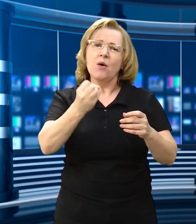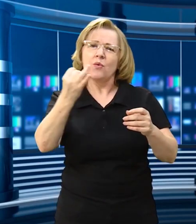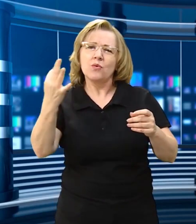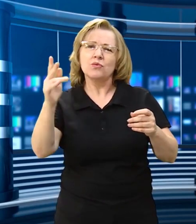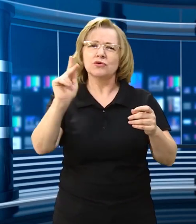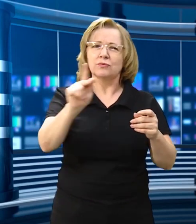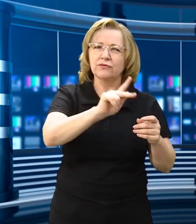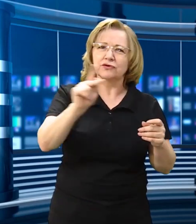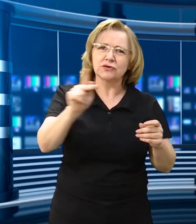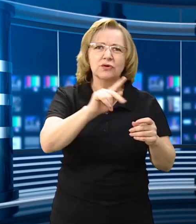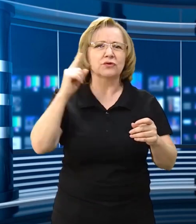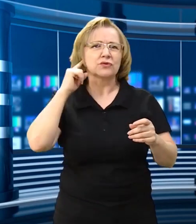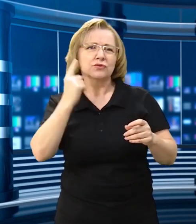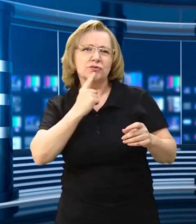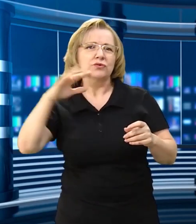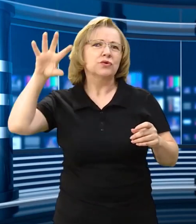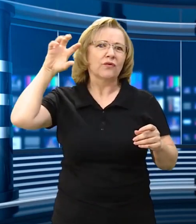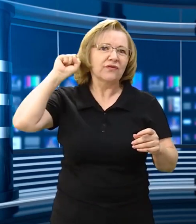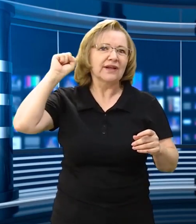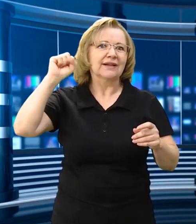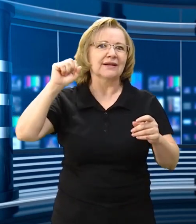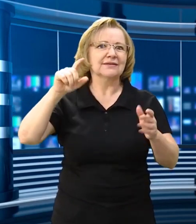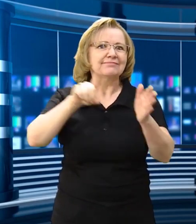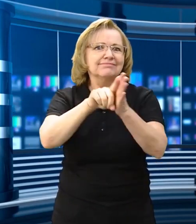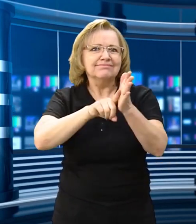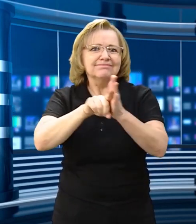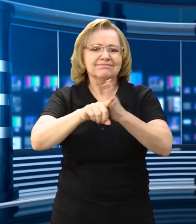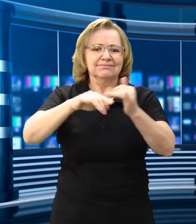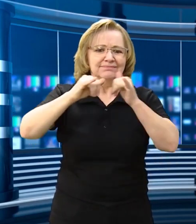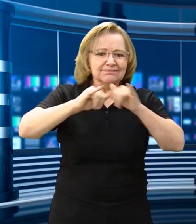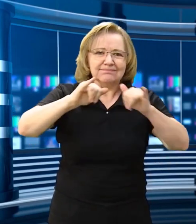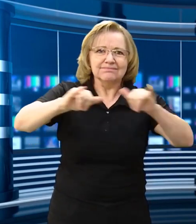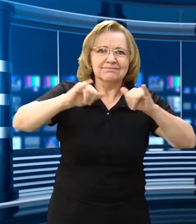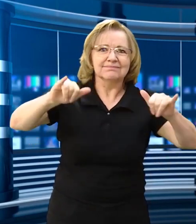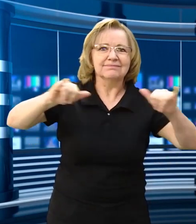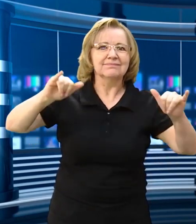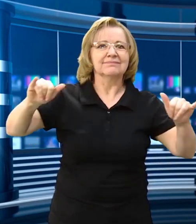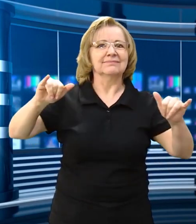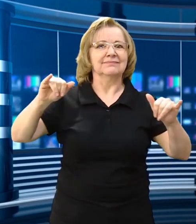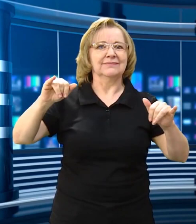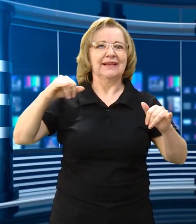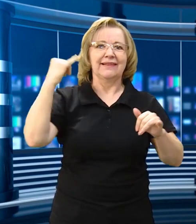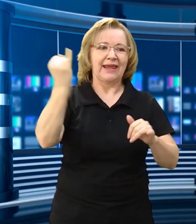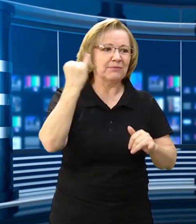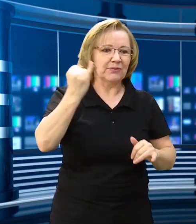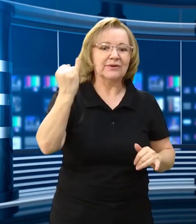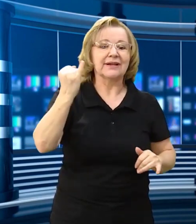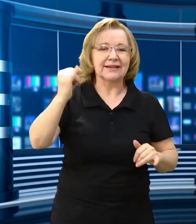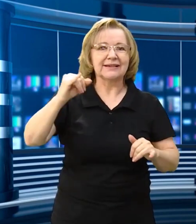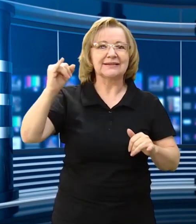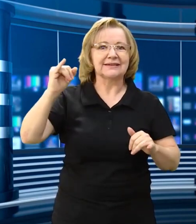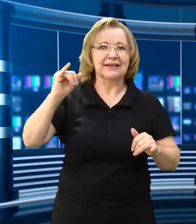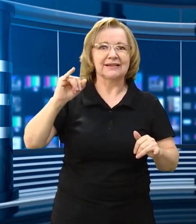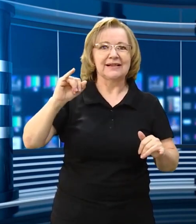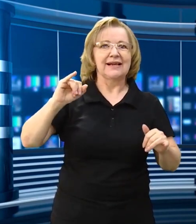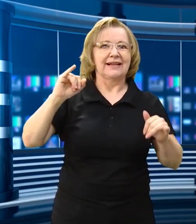né? Mas alguns professores ouvintes fizeram algumas pesquisas, né? E divulgaram também